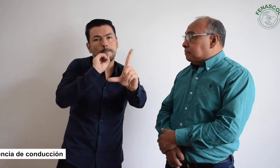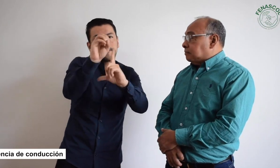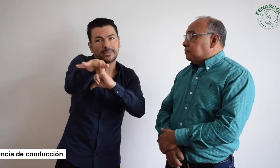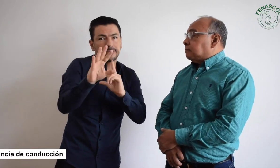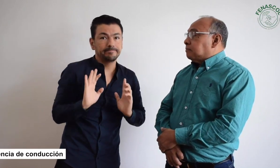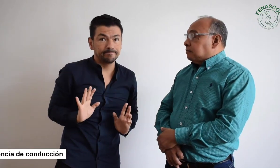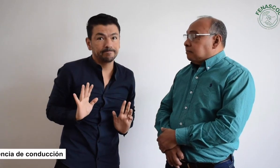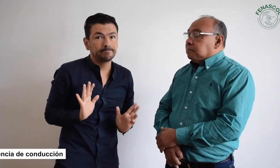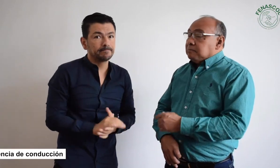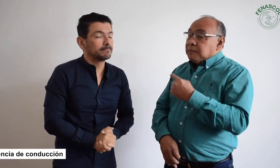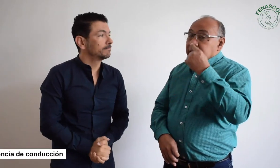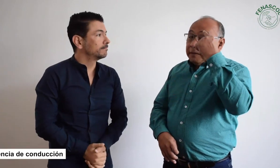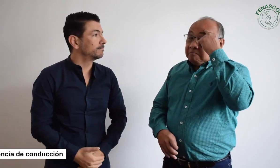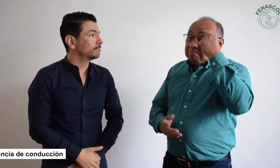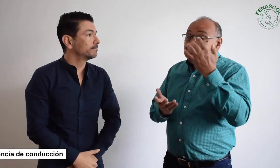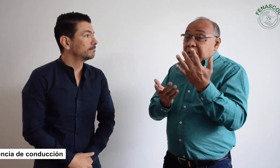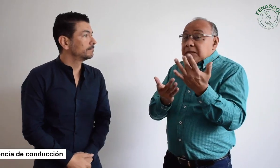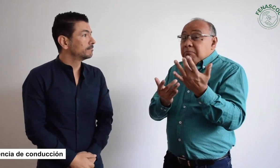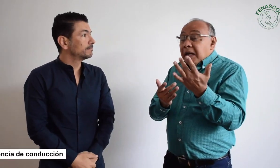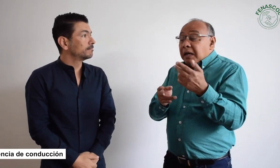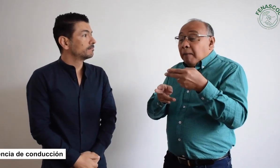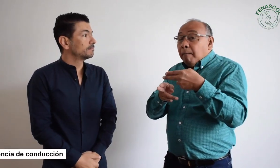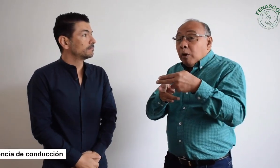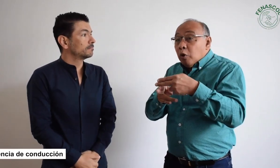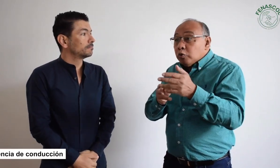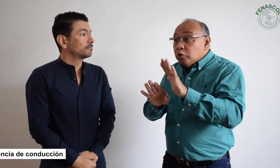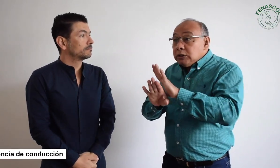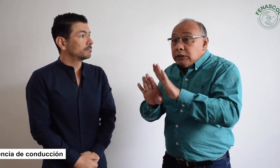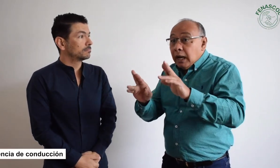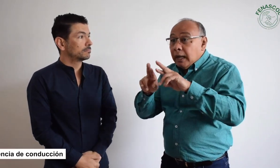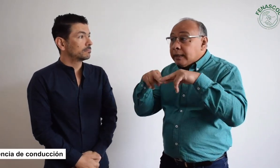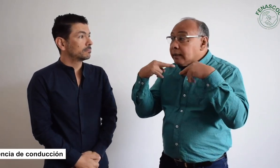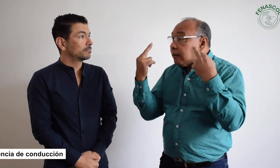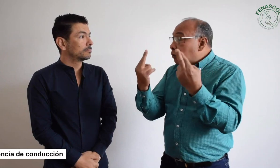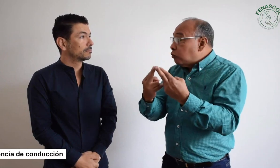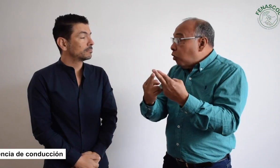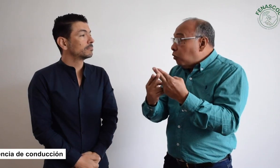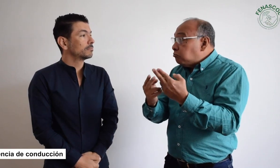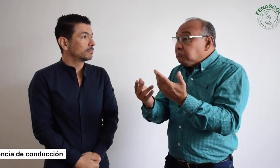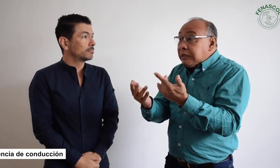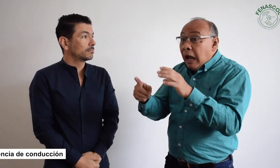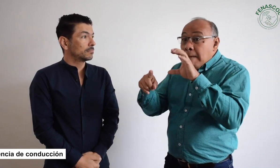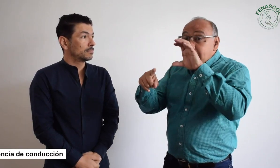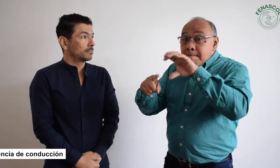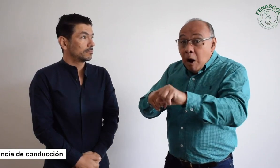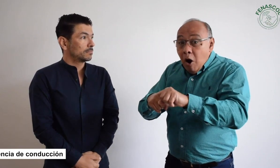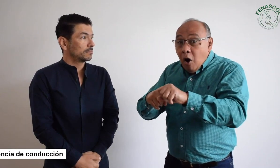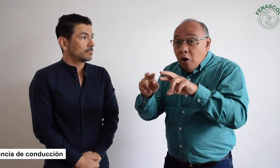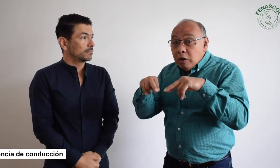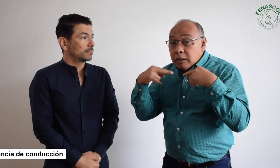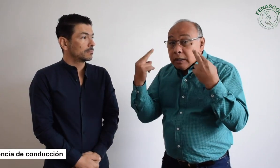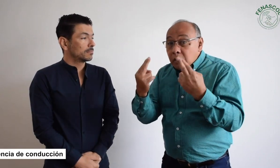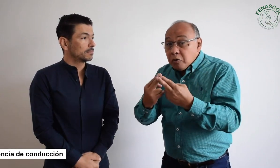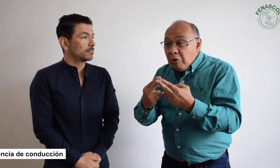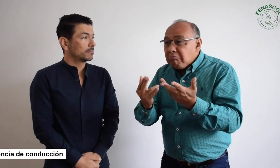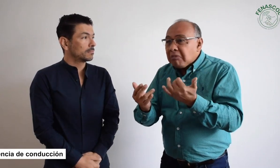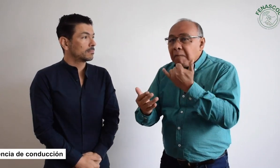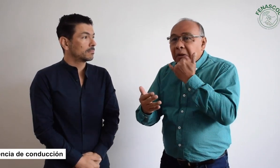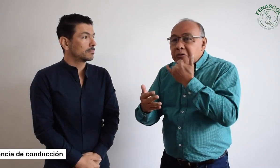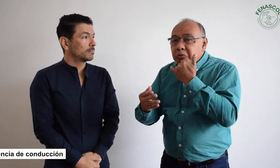fecha, tenemos que realizar un segundo video después de revisar estos comentarios que tengamos. Si efectivamente tenemos una